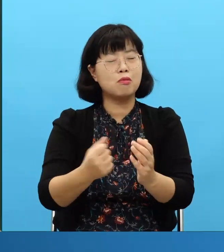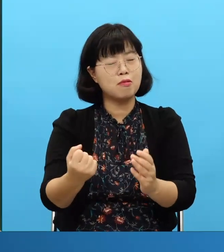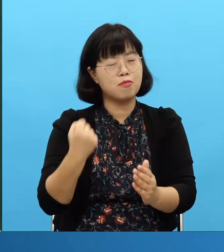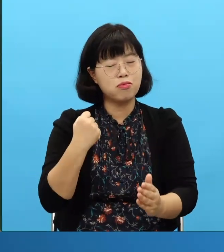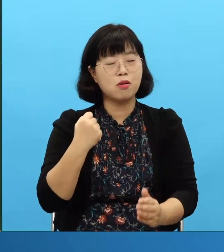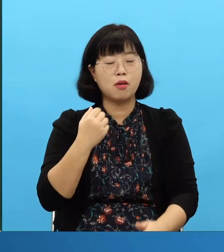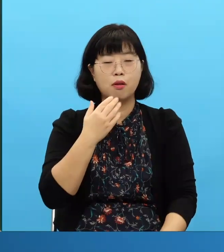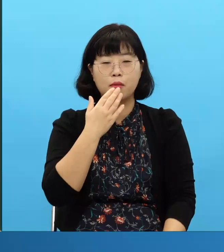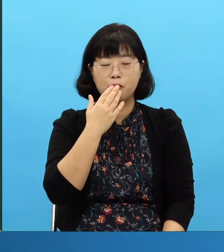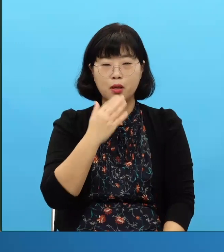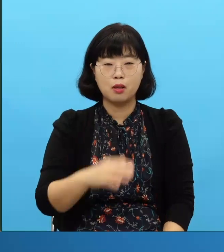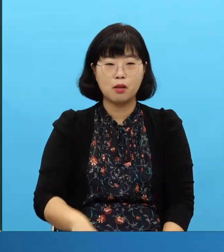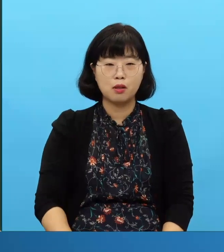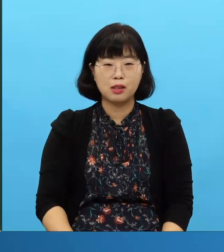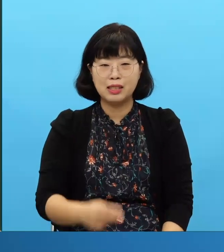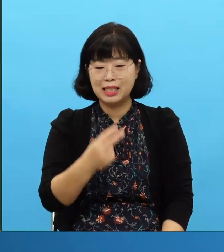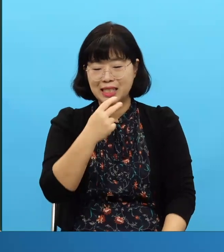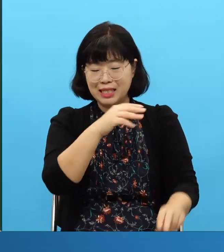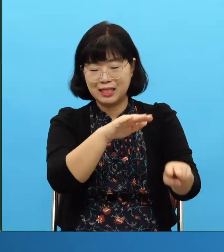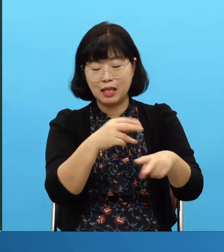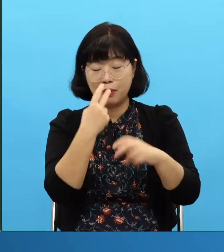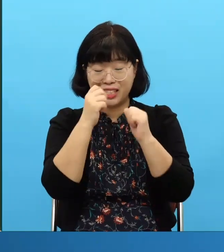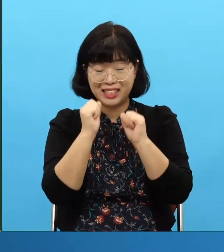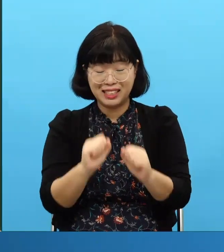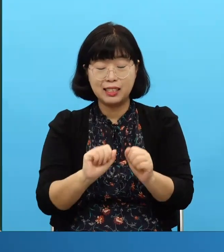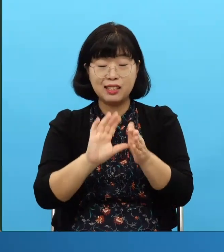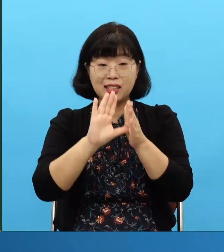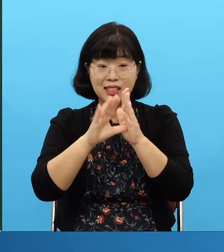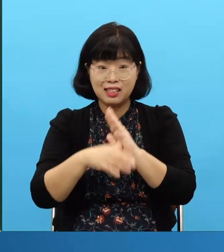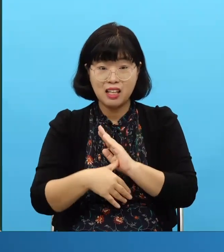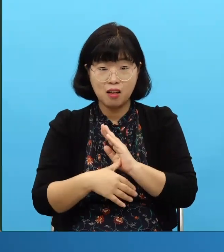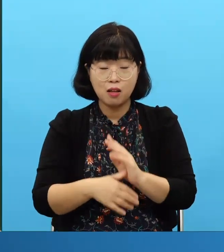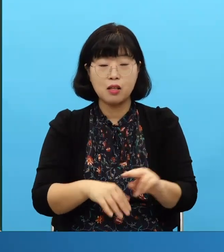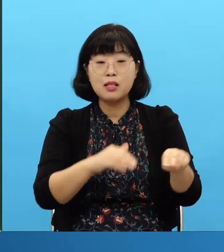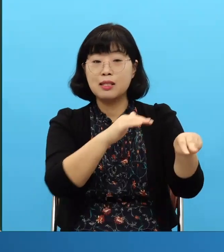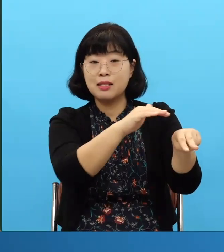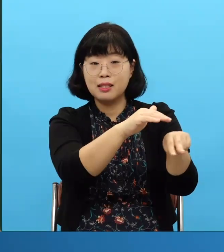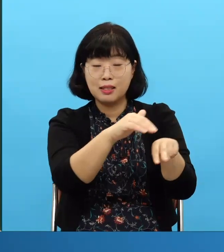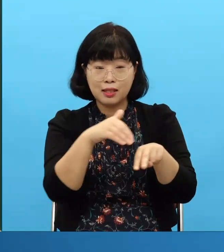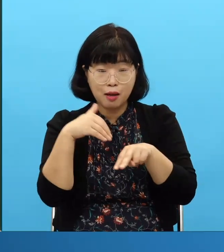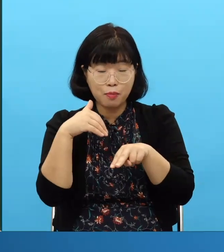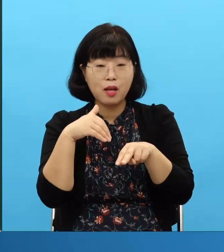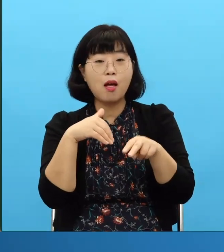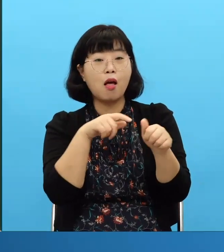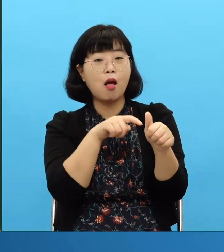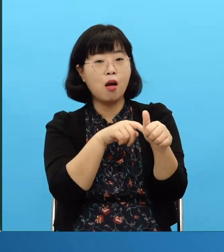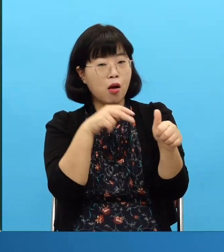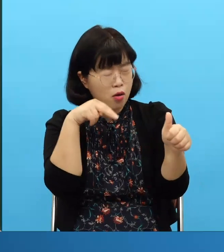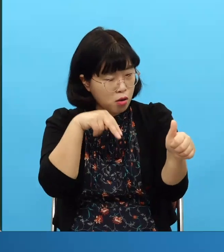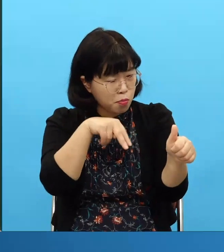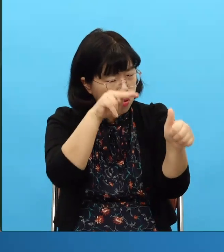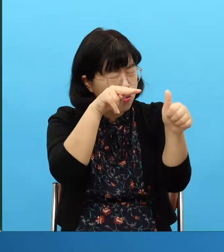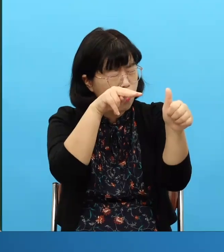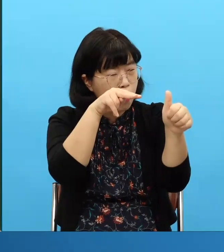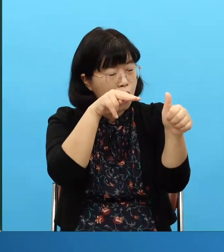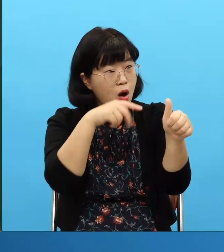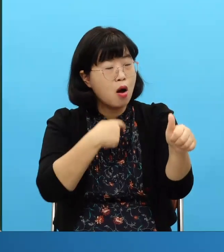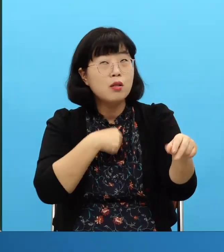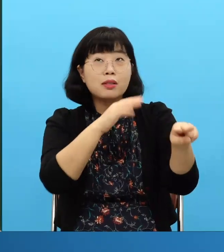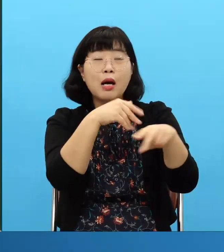el tiempo que Samuel vivió, aquellos que vieron a